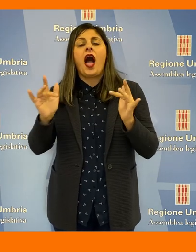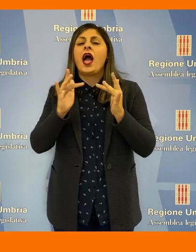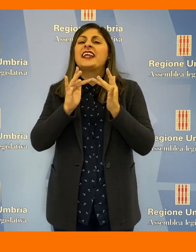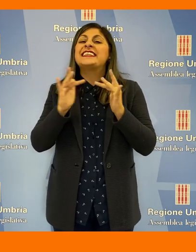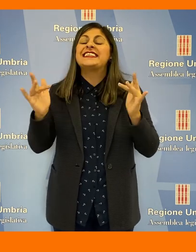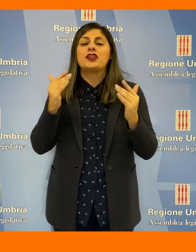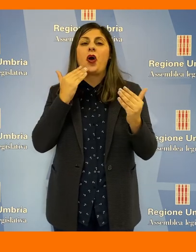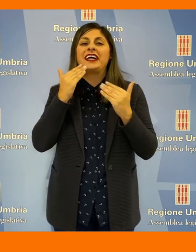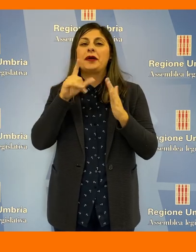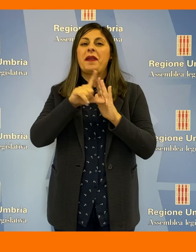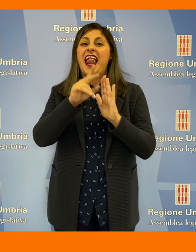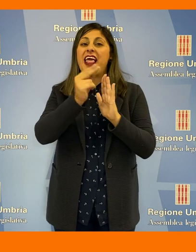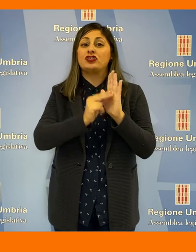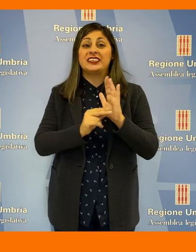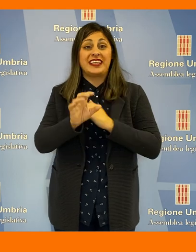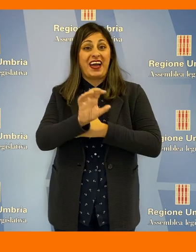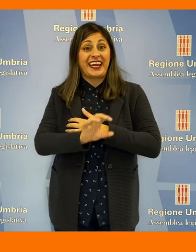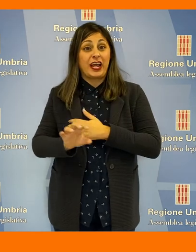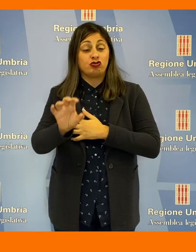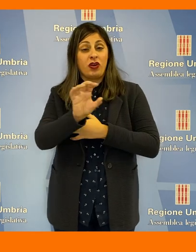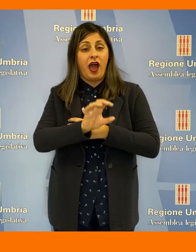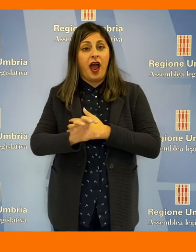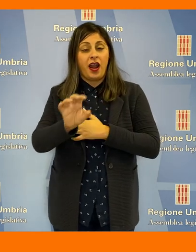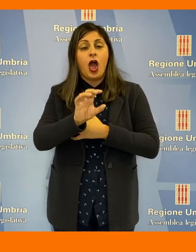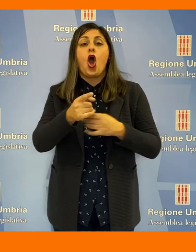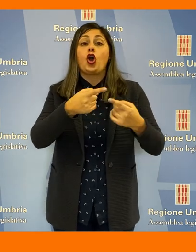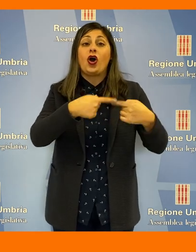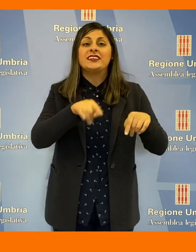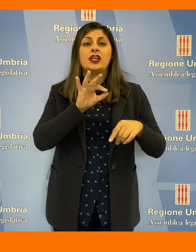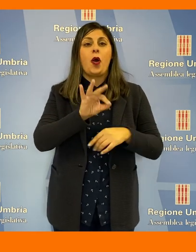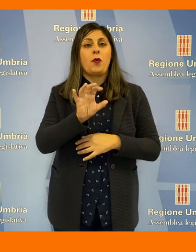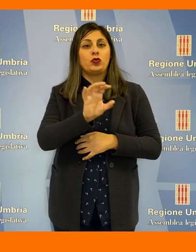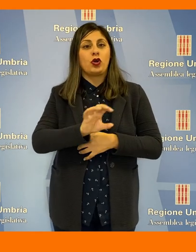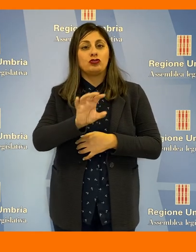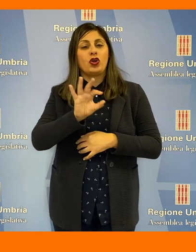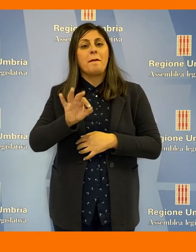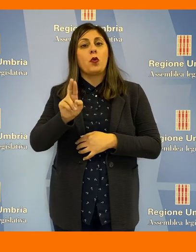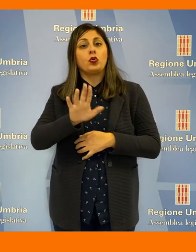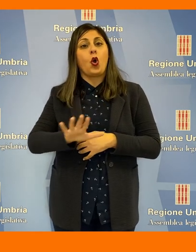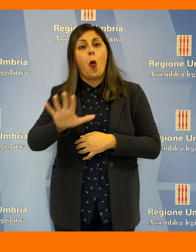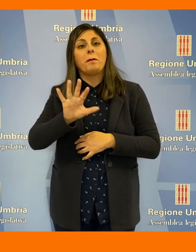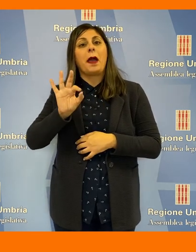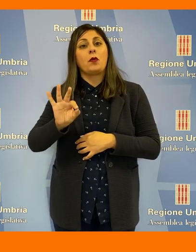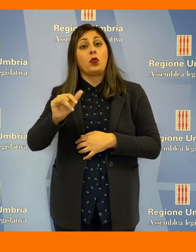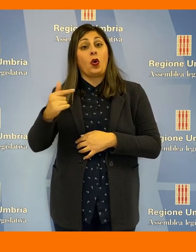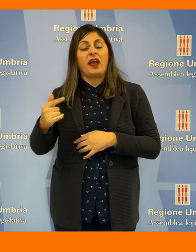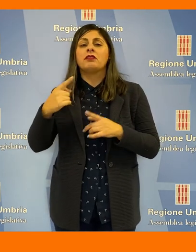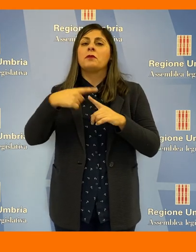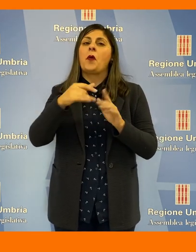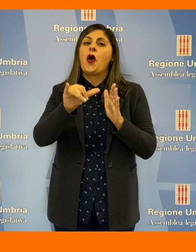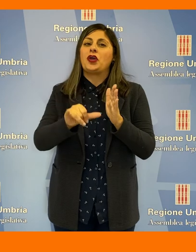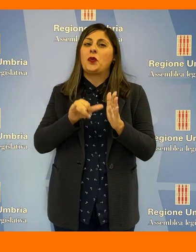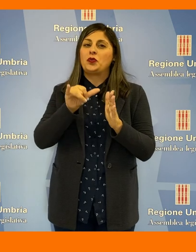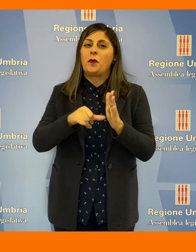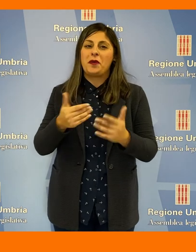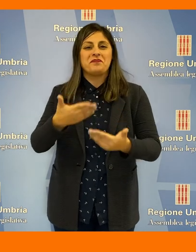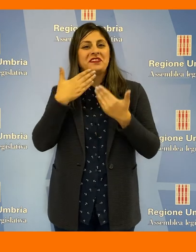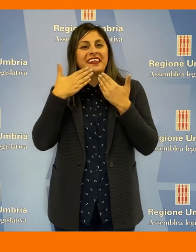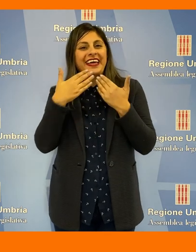sito dell'Assemblea Legislativa Regionale consiglio.regione.umbria.it e su YouTube. Grazie per